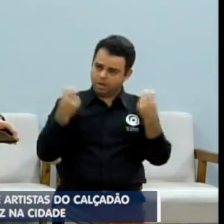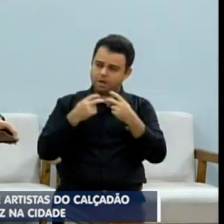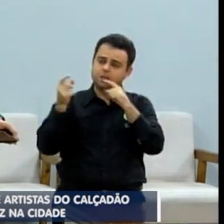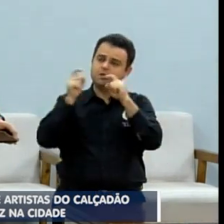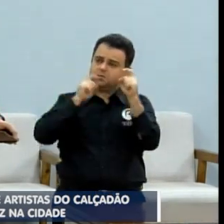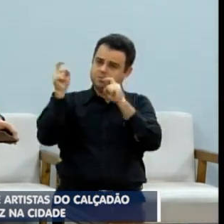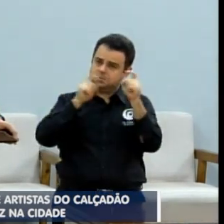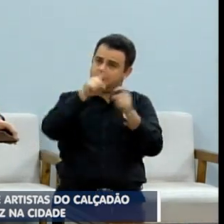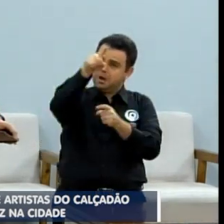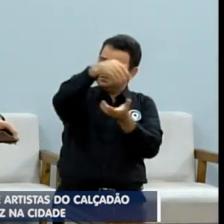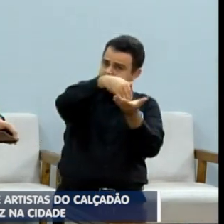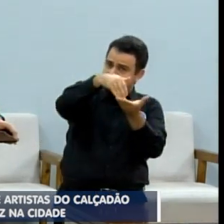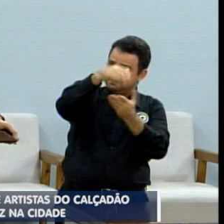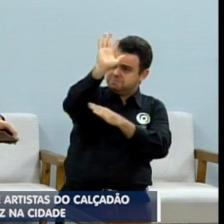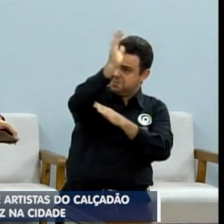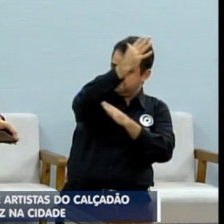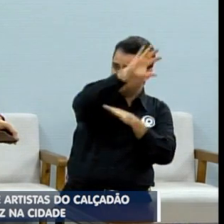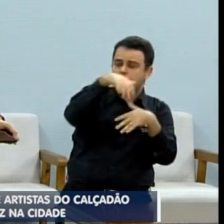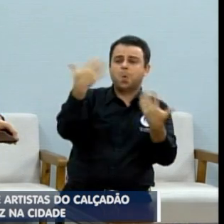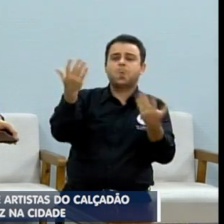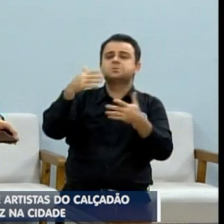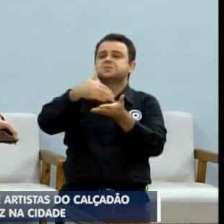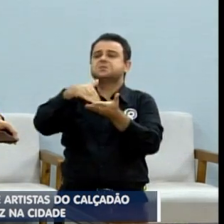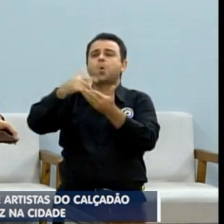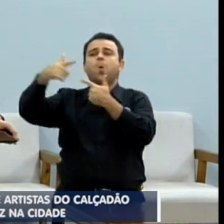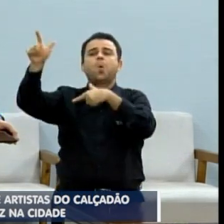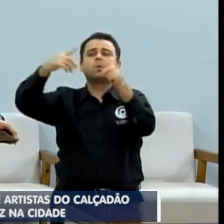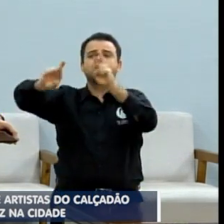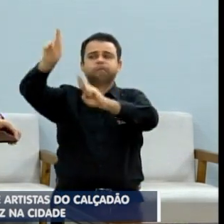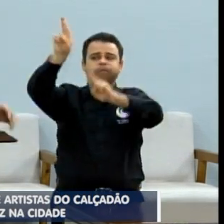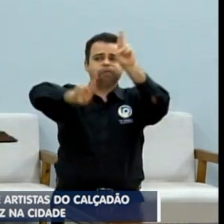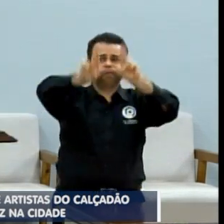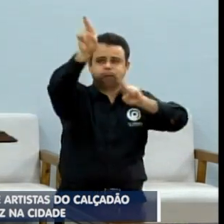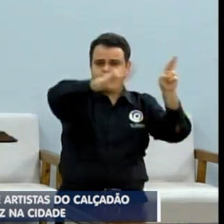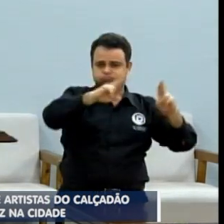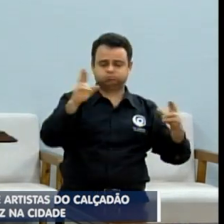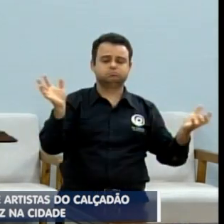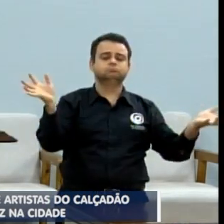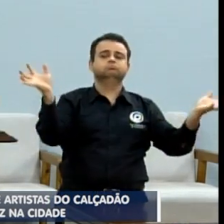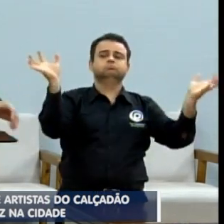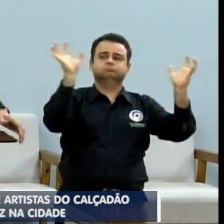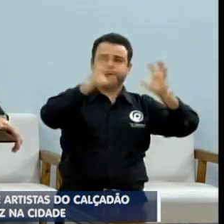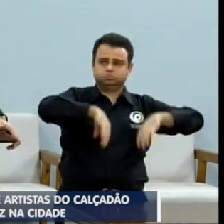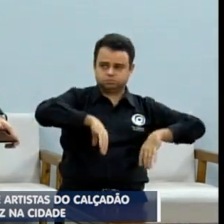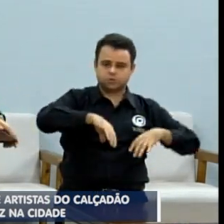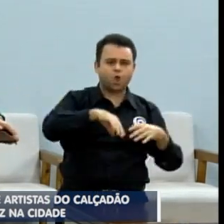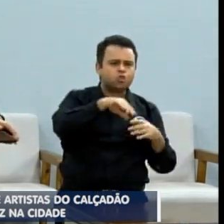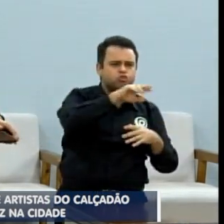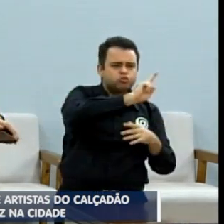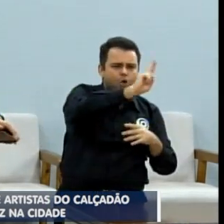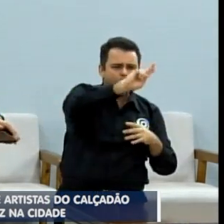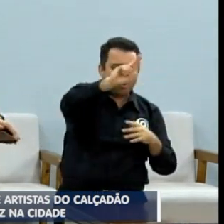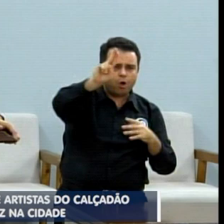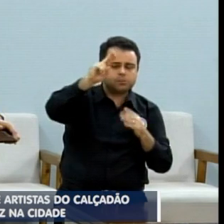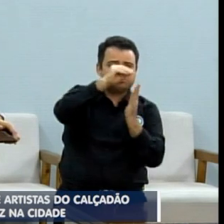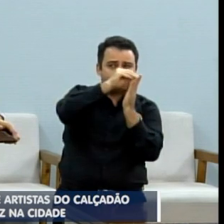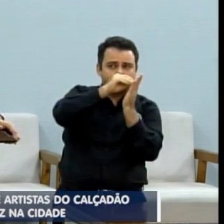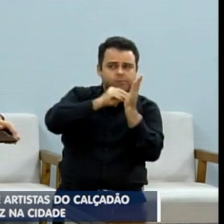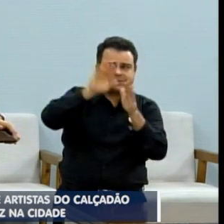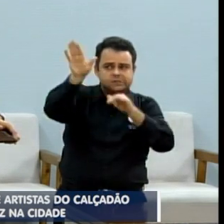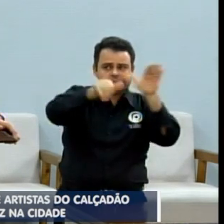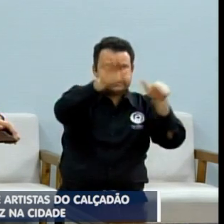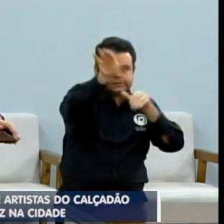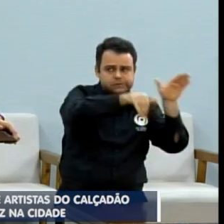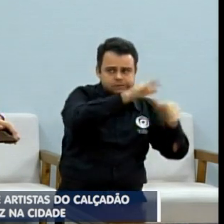ambiente ou uma outra secretaria responsável estar aqui, pega o contato de todo mundo, vamos fazer uma reunião, vocês não